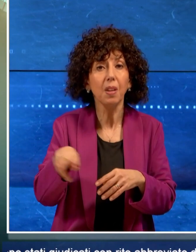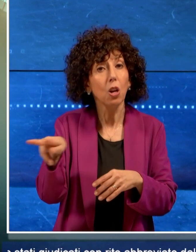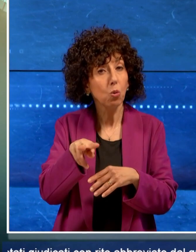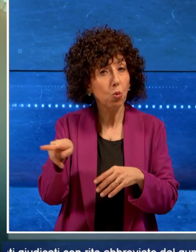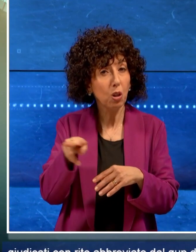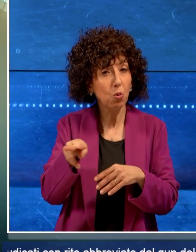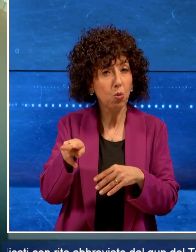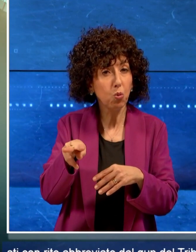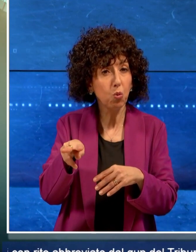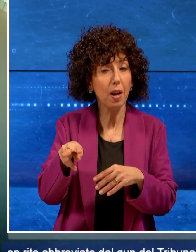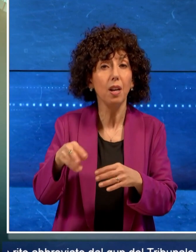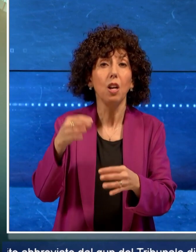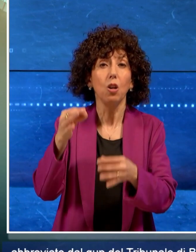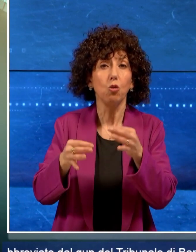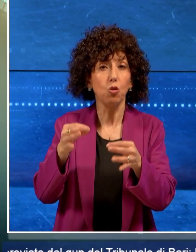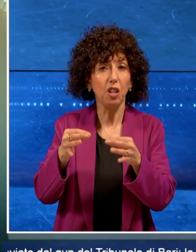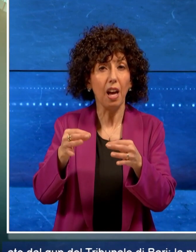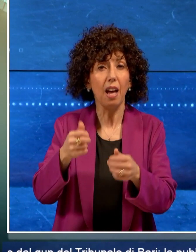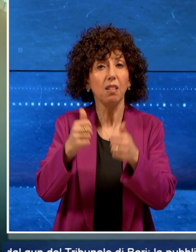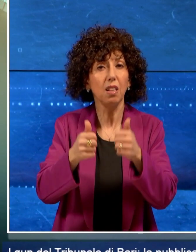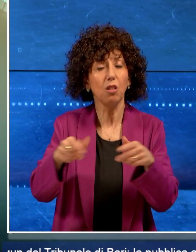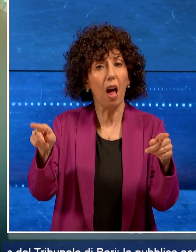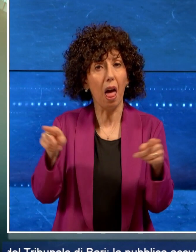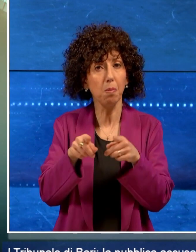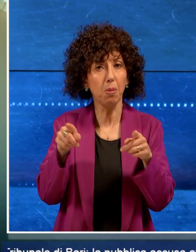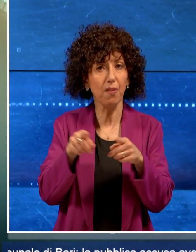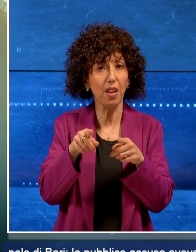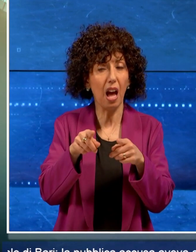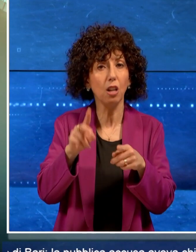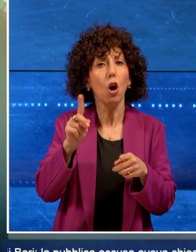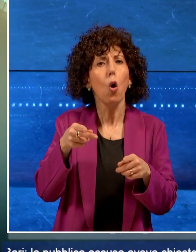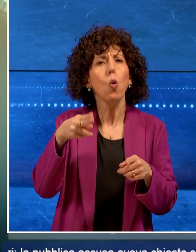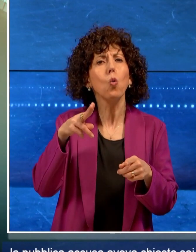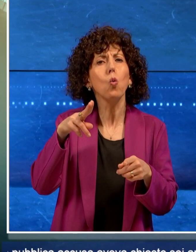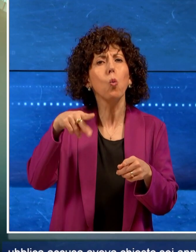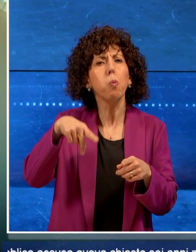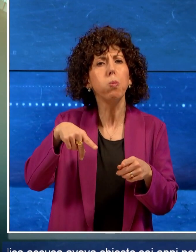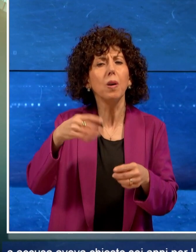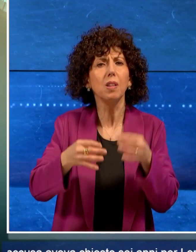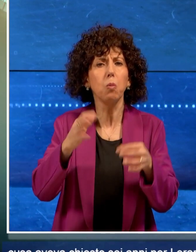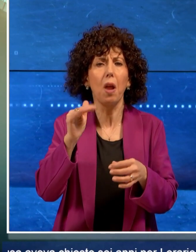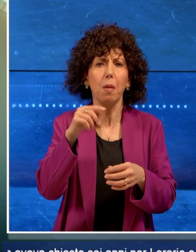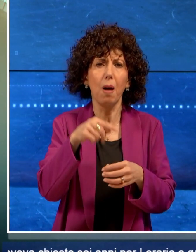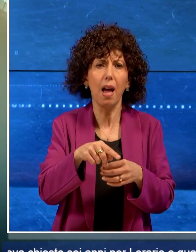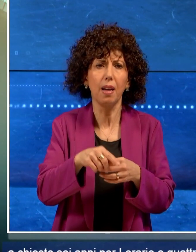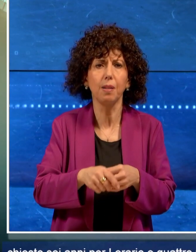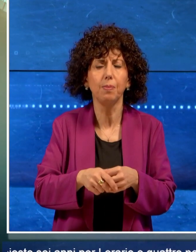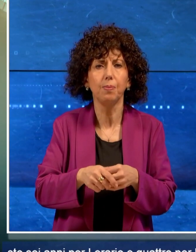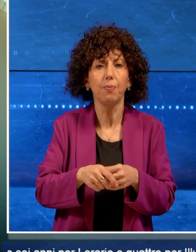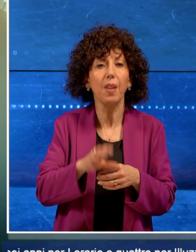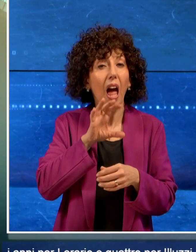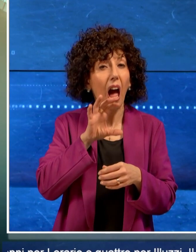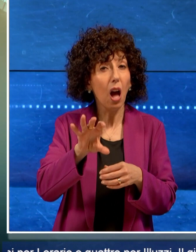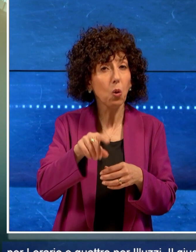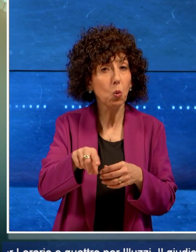due sono stati giudicati con rito abbreviato dal GUP del Tribunale di Bari. La pubblica